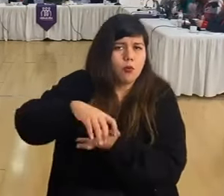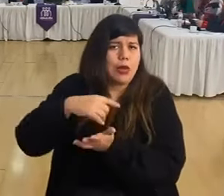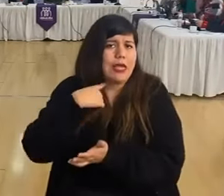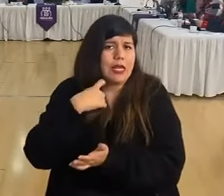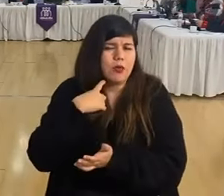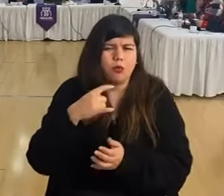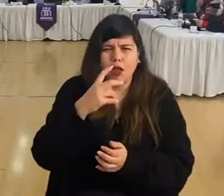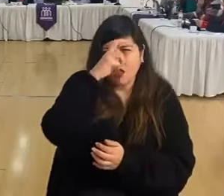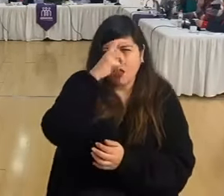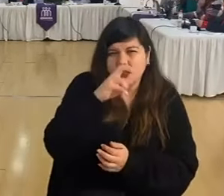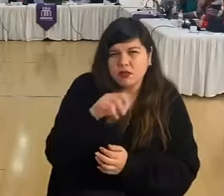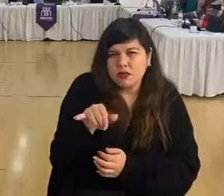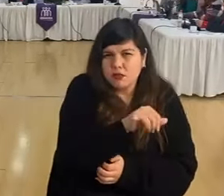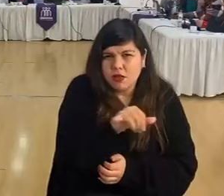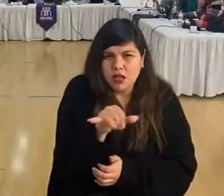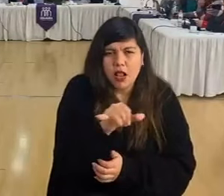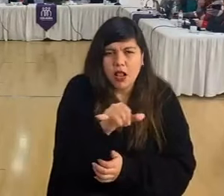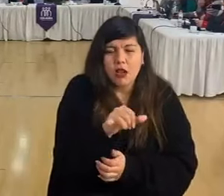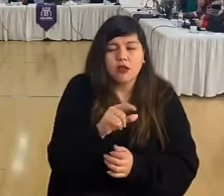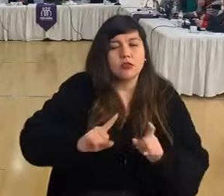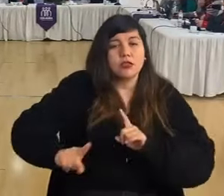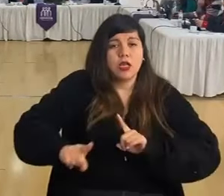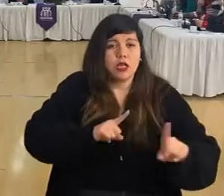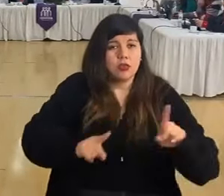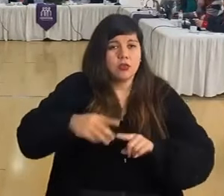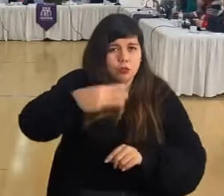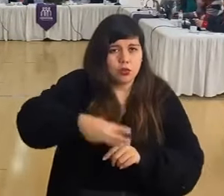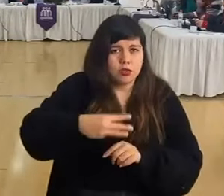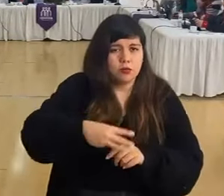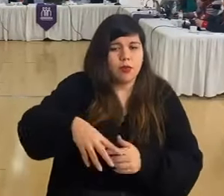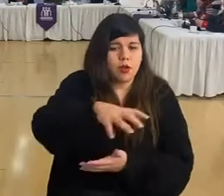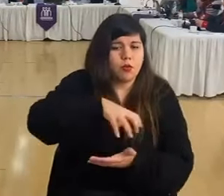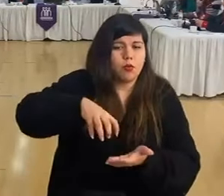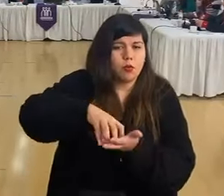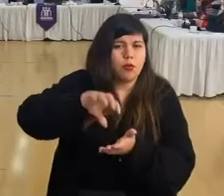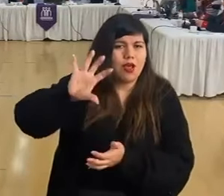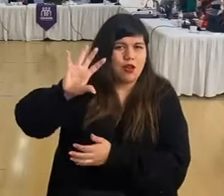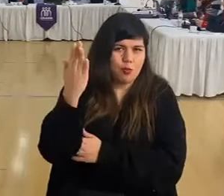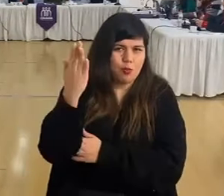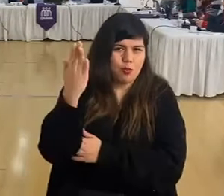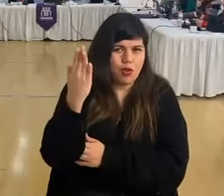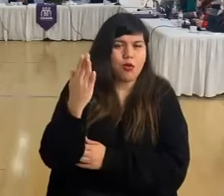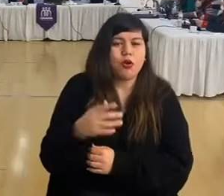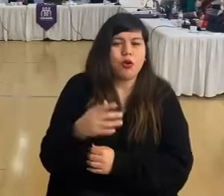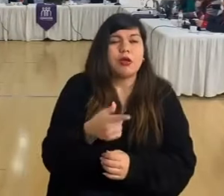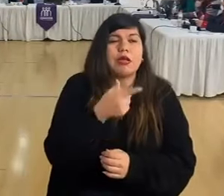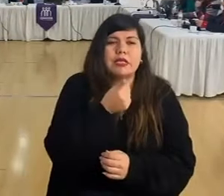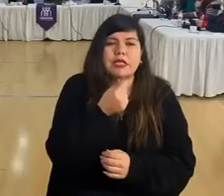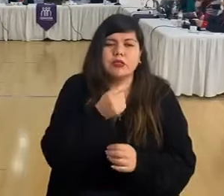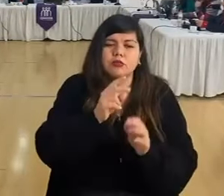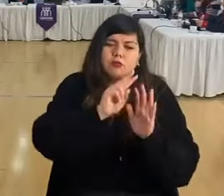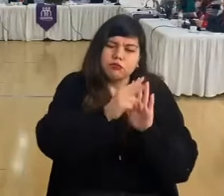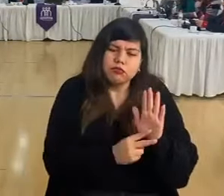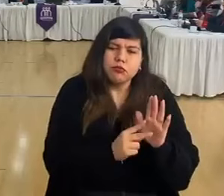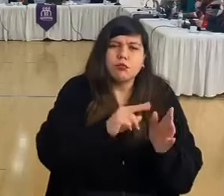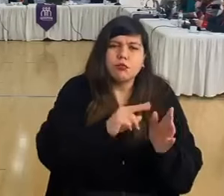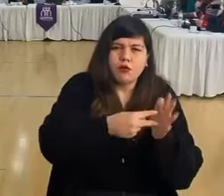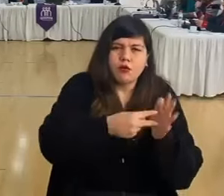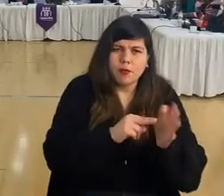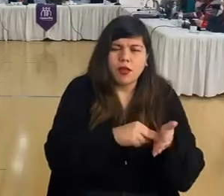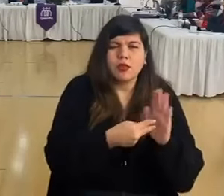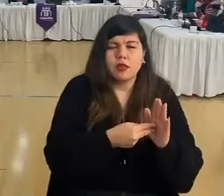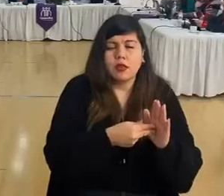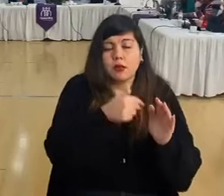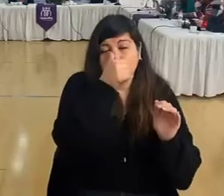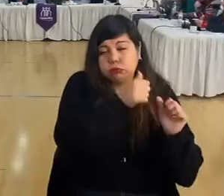Y a raíz de aquello es que la gestión municipal de la Comuna de Los Espejos decidió erradicar algunas problemáticas que por mucho tiempo